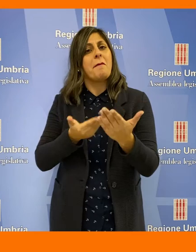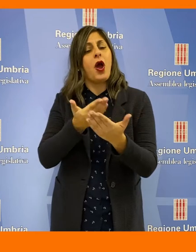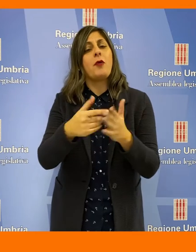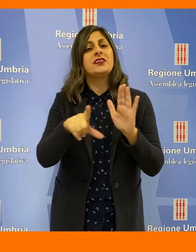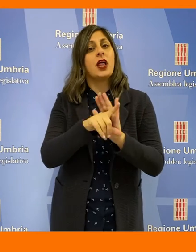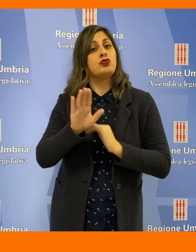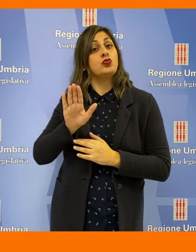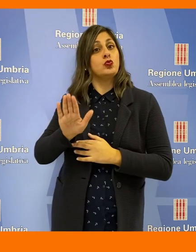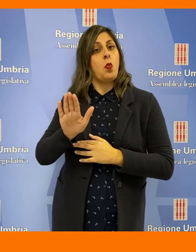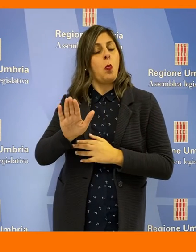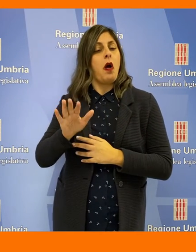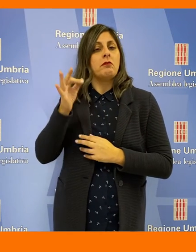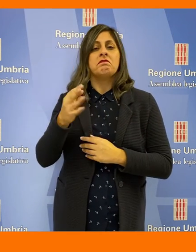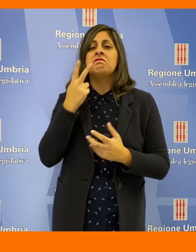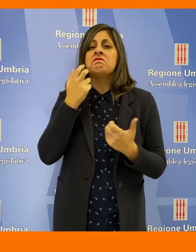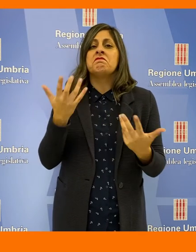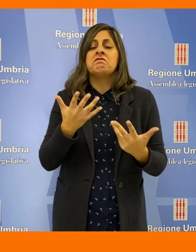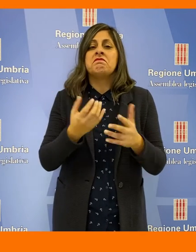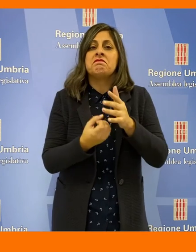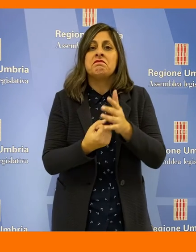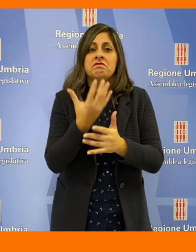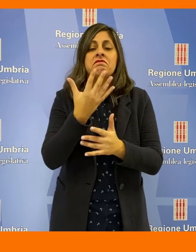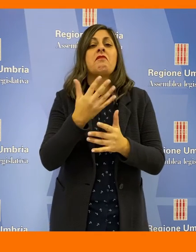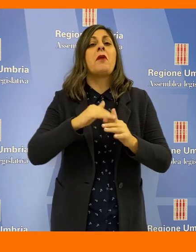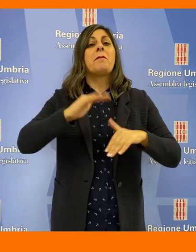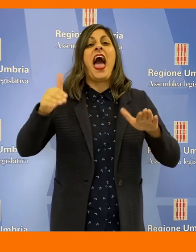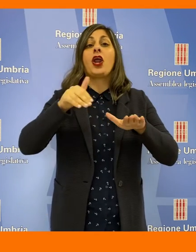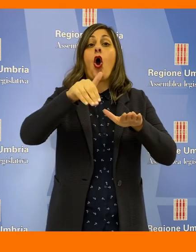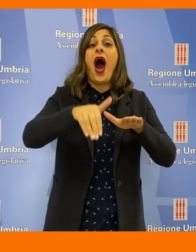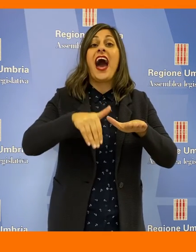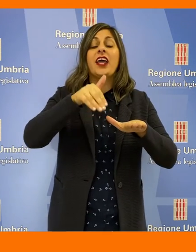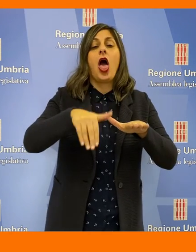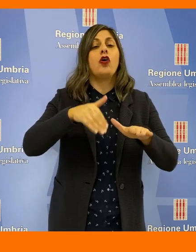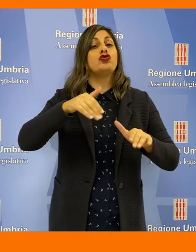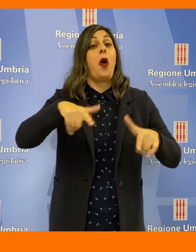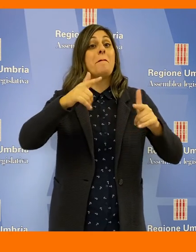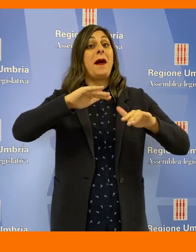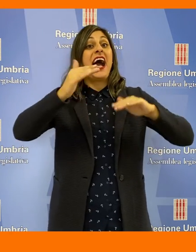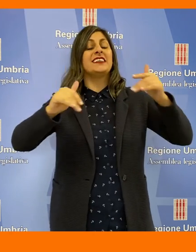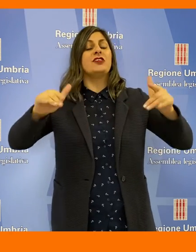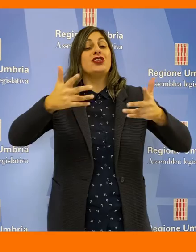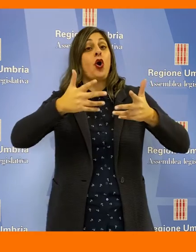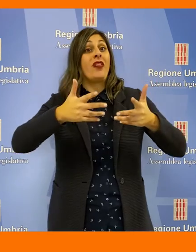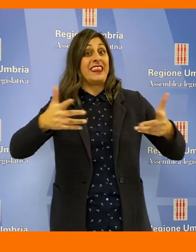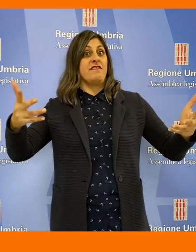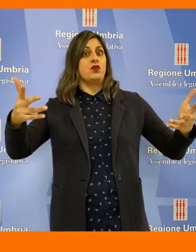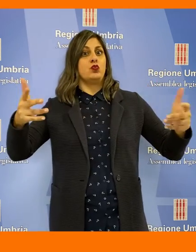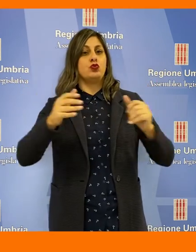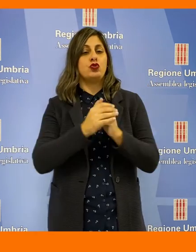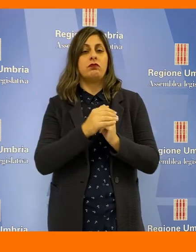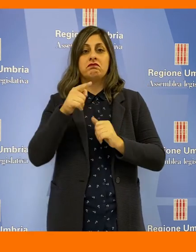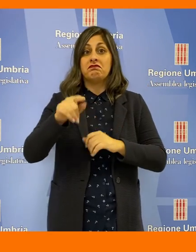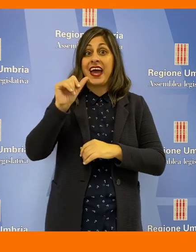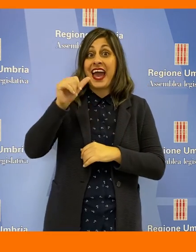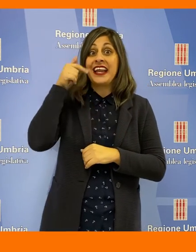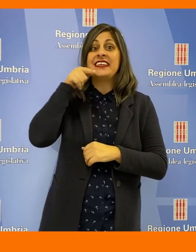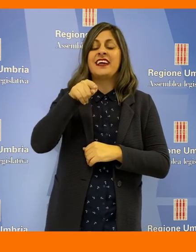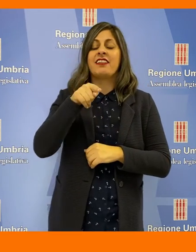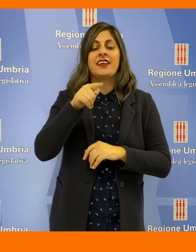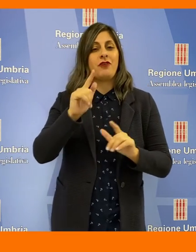la sua proposta di legge che prevede l'istituzione di un parco archeologico-paesaggistico diffuso. L'iniziativa andrebbe ad